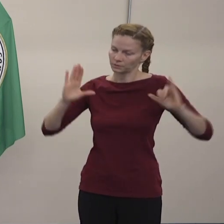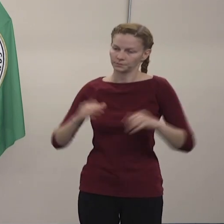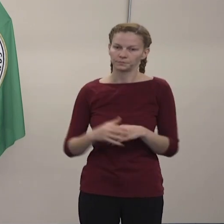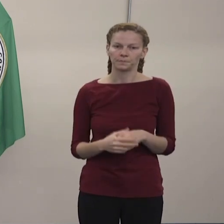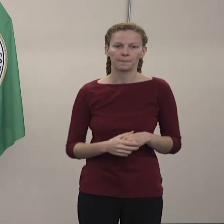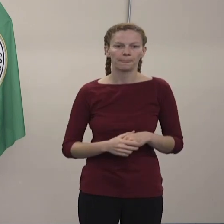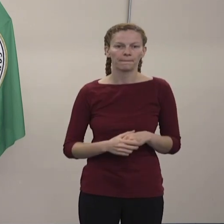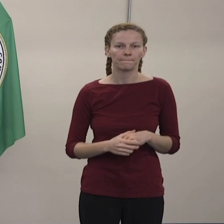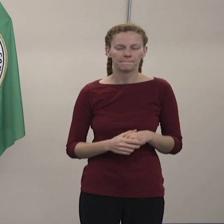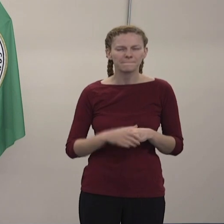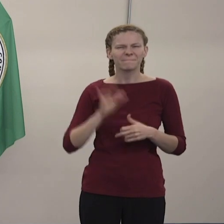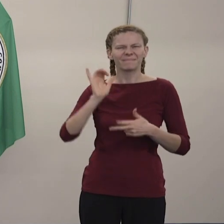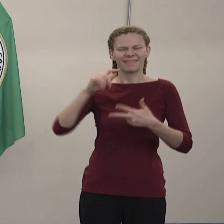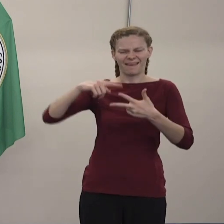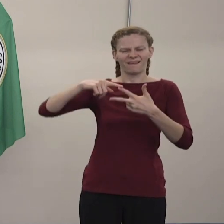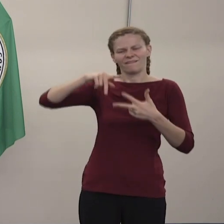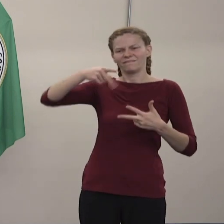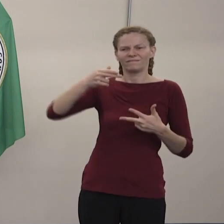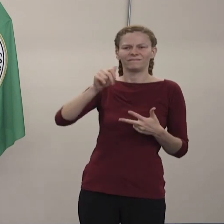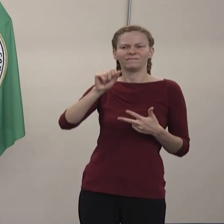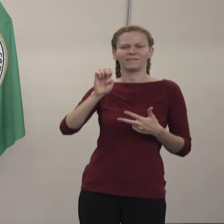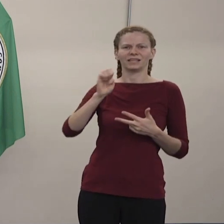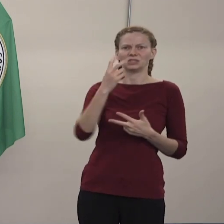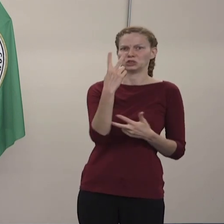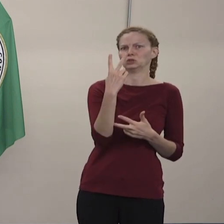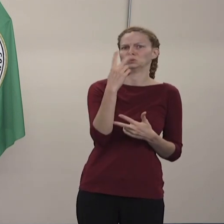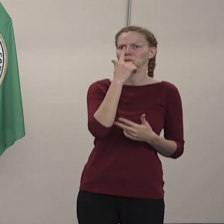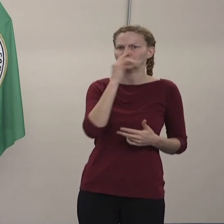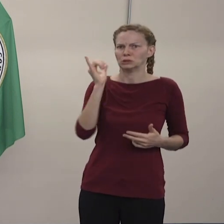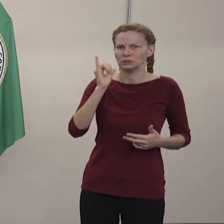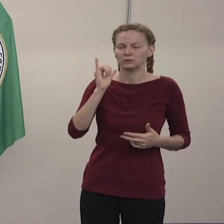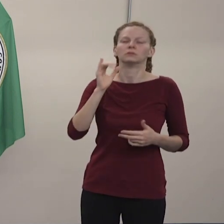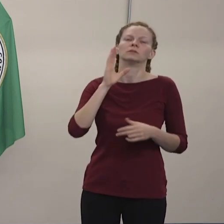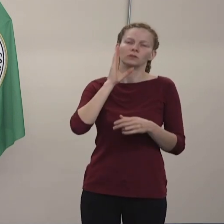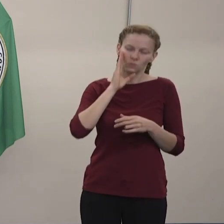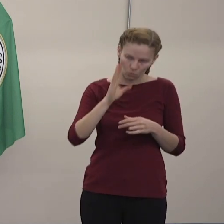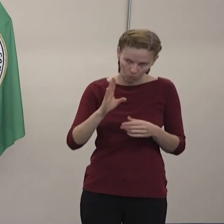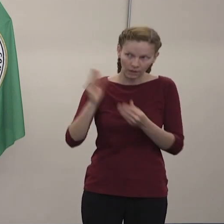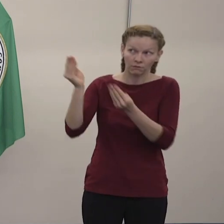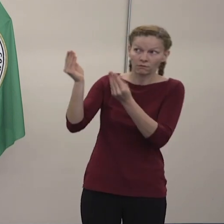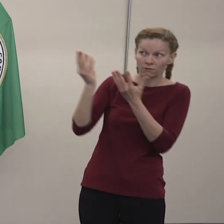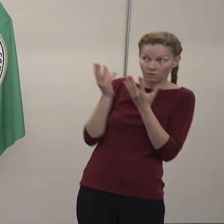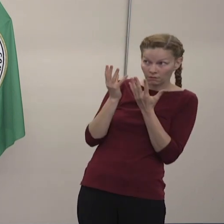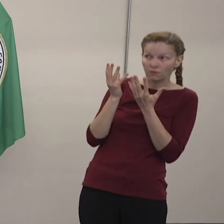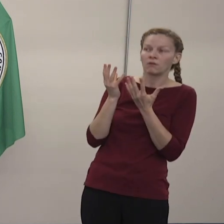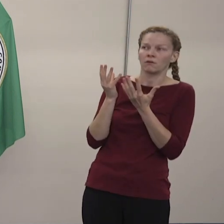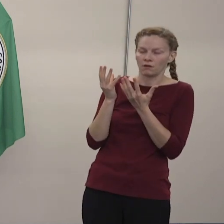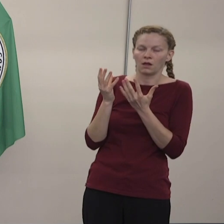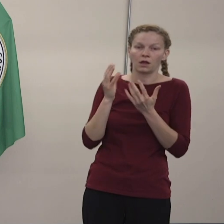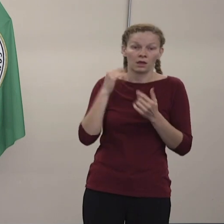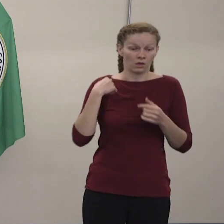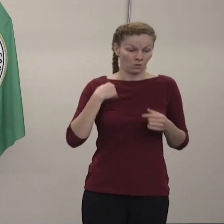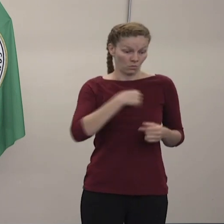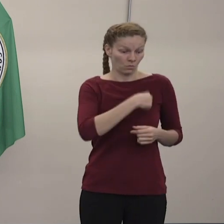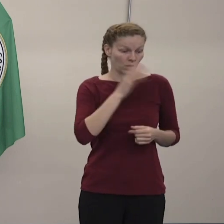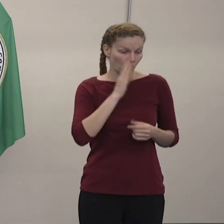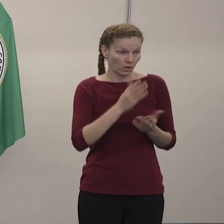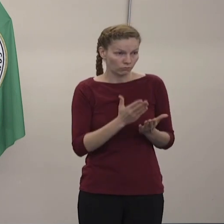cuanto tengamos más detalles acerca de la fase 2, la salud publicará recomendaciones para el